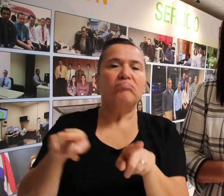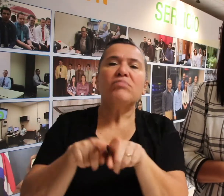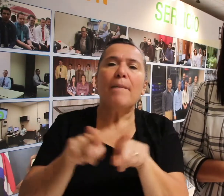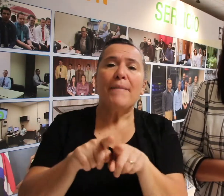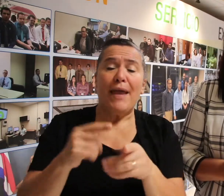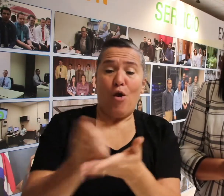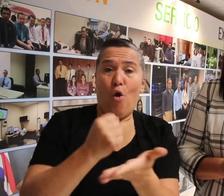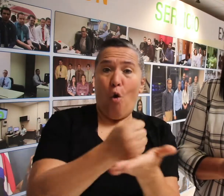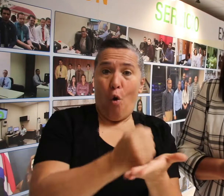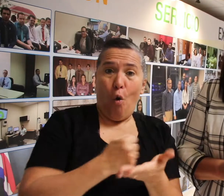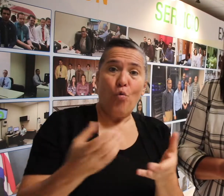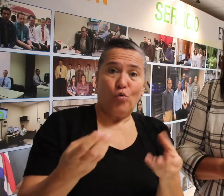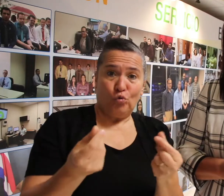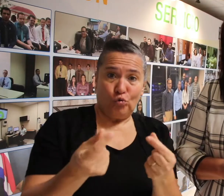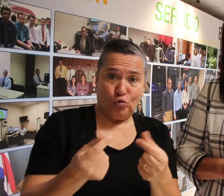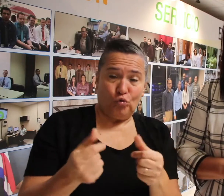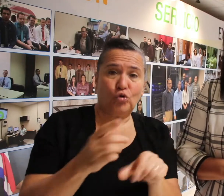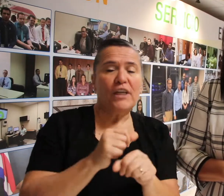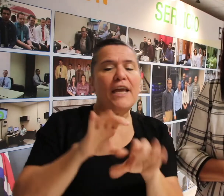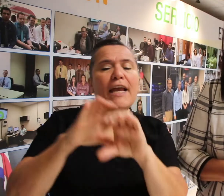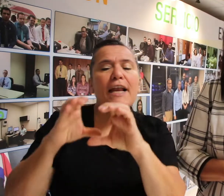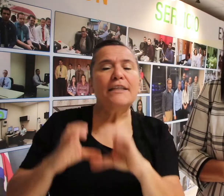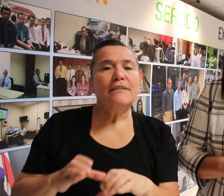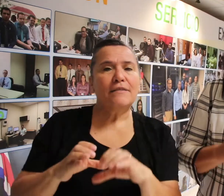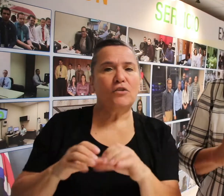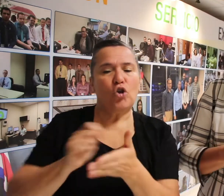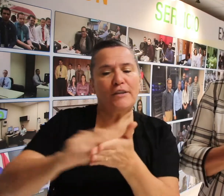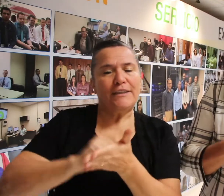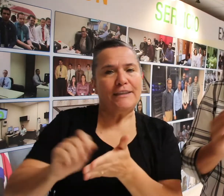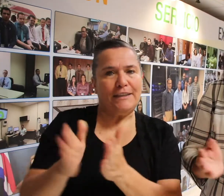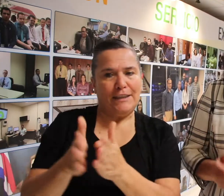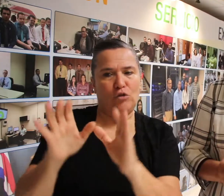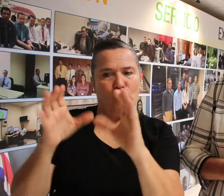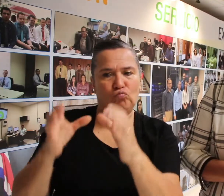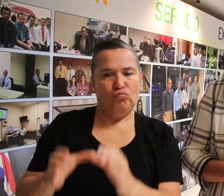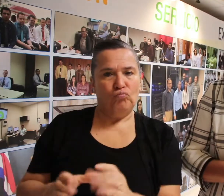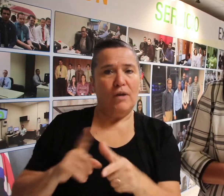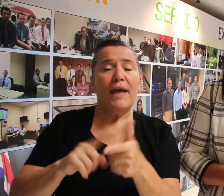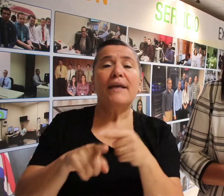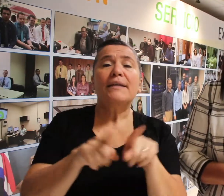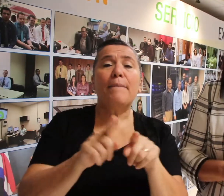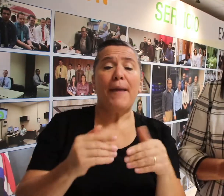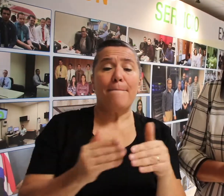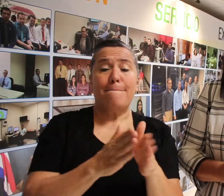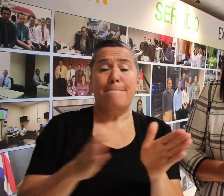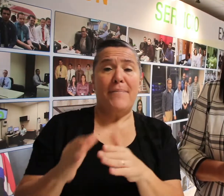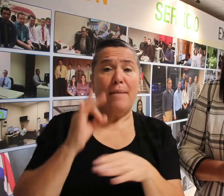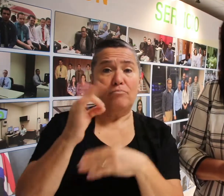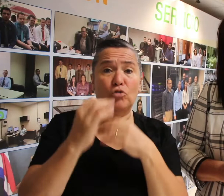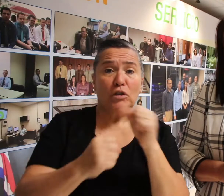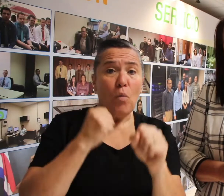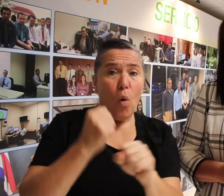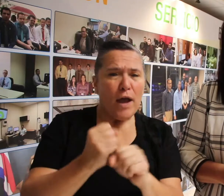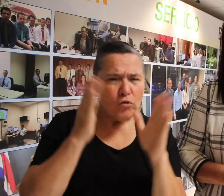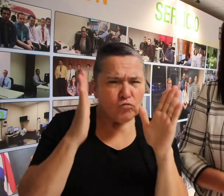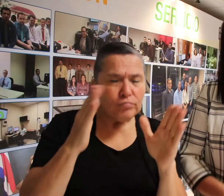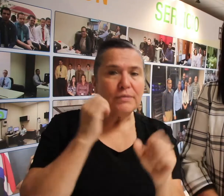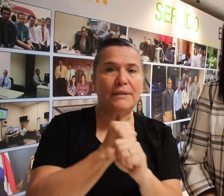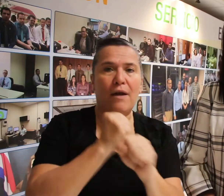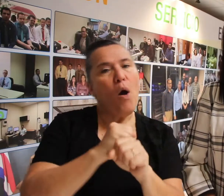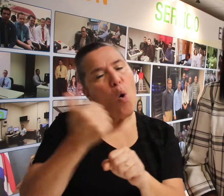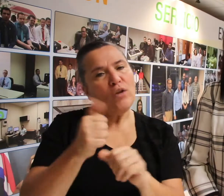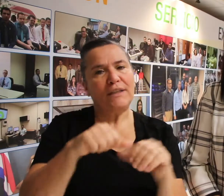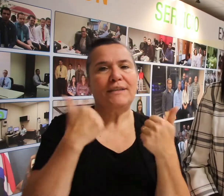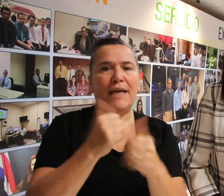de cobros y en lo que es la parte de clasificación de escritos. Y tenemos un plan de trabajo para el próximo año donde vamos a abarcar otras áreas de la